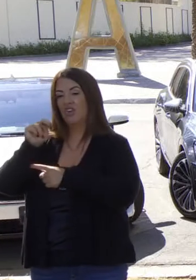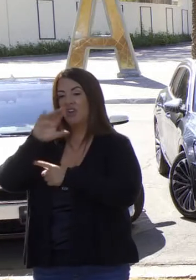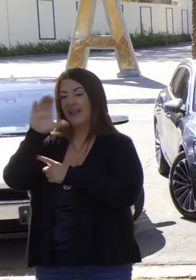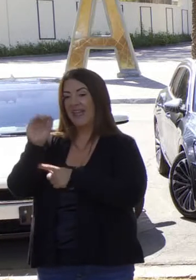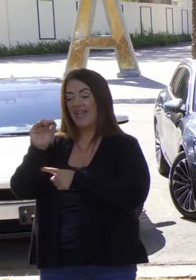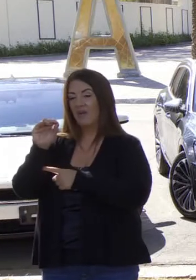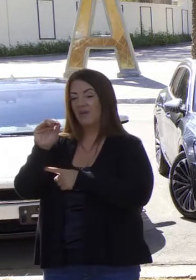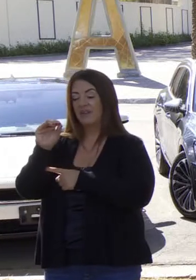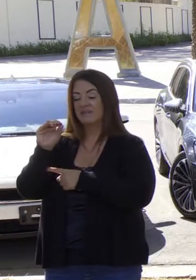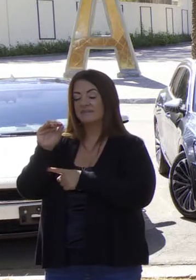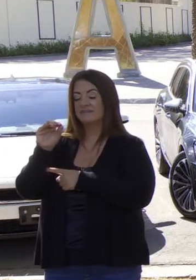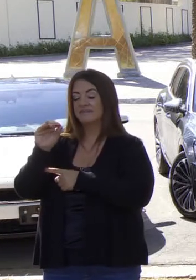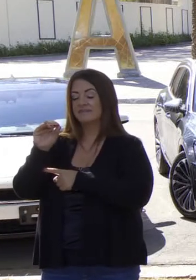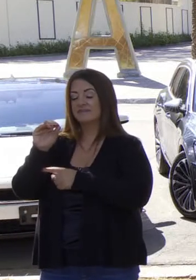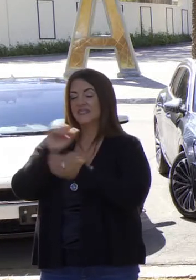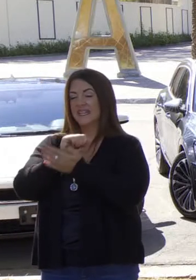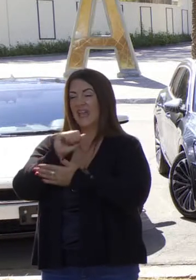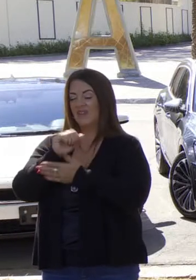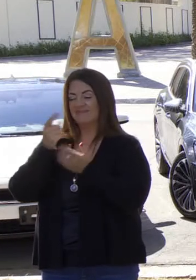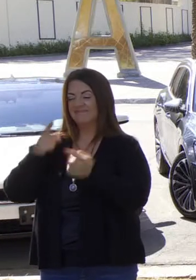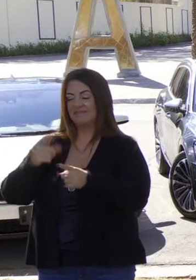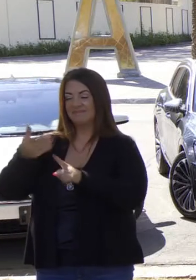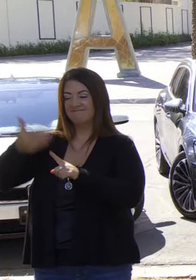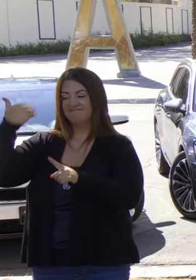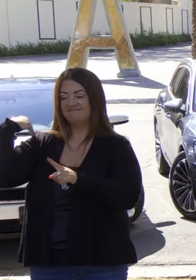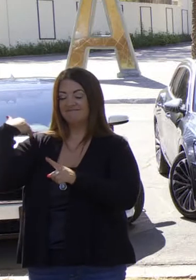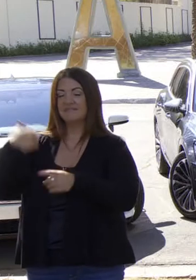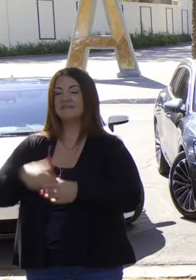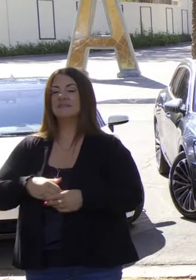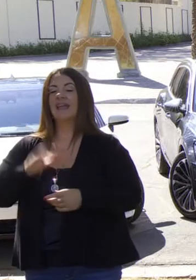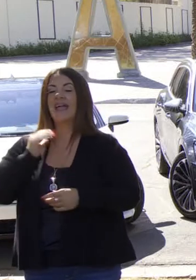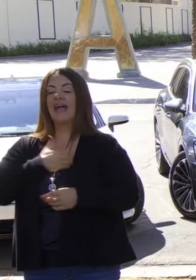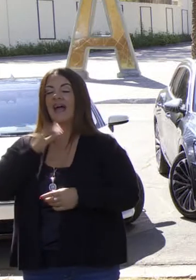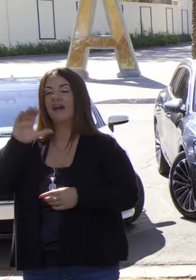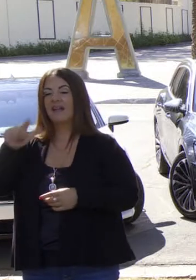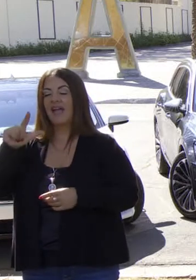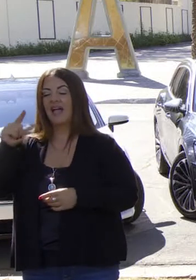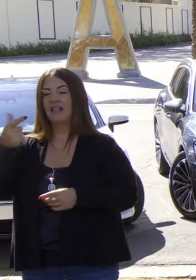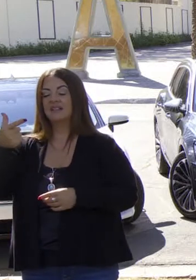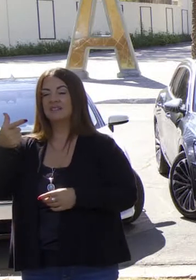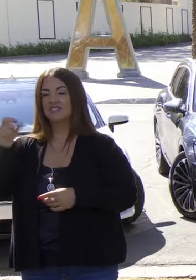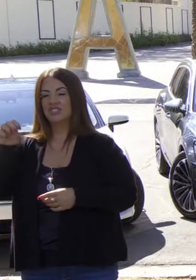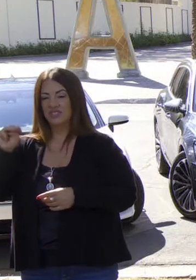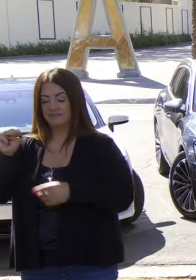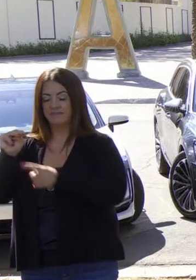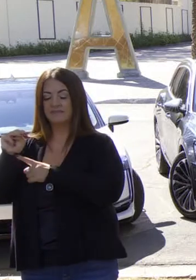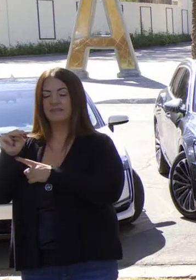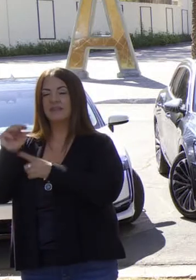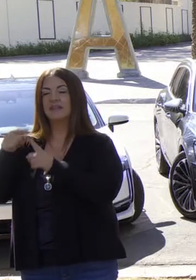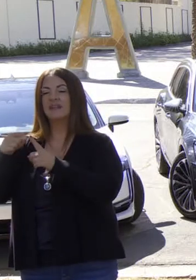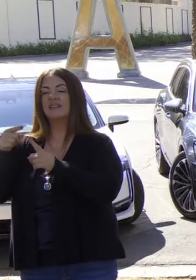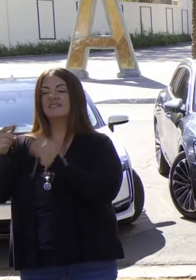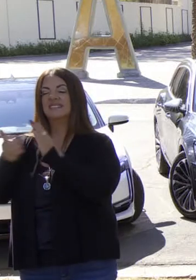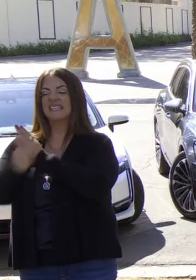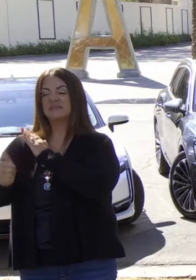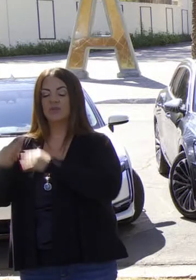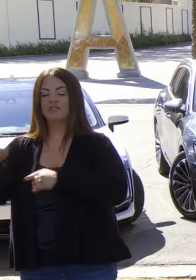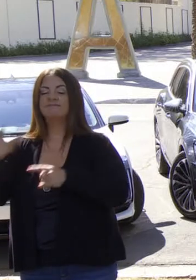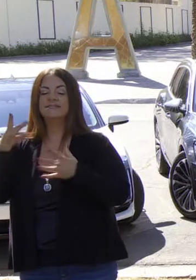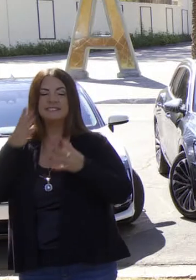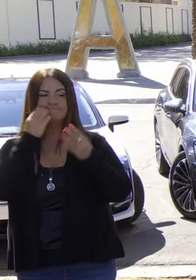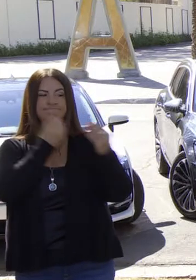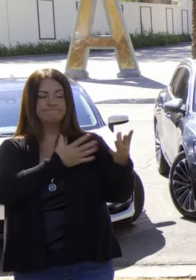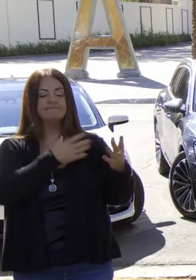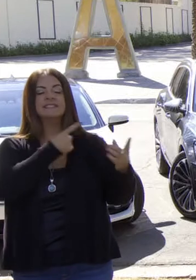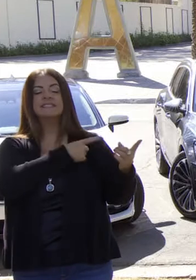problema en la superficie del condado en los últimos meses. Así que estamos muy enfocados en estos esfuerzos,